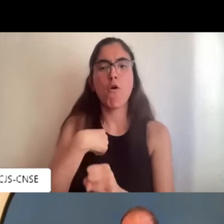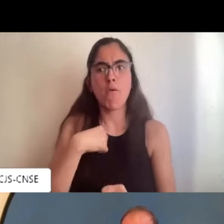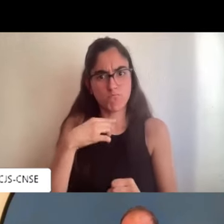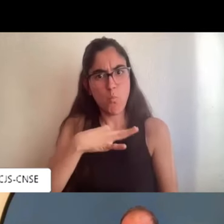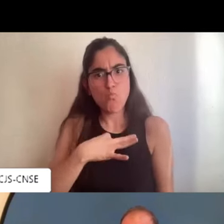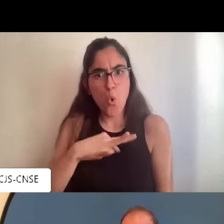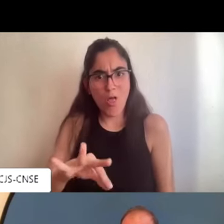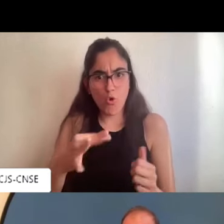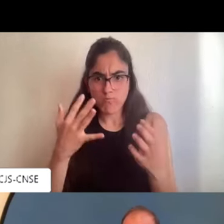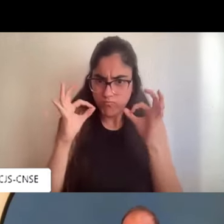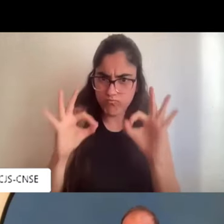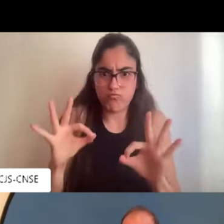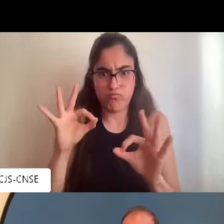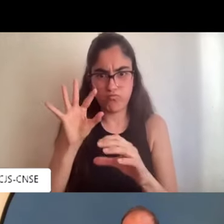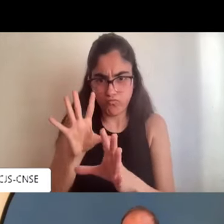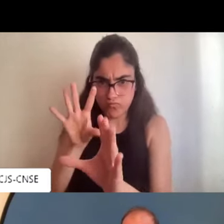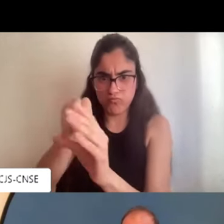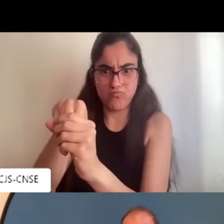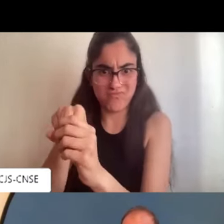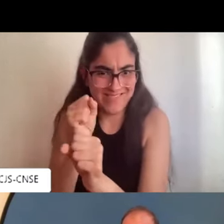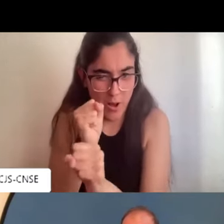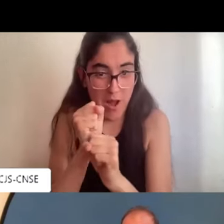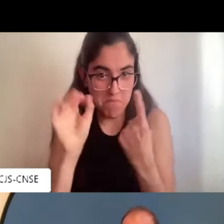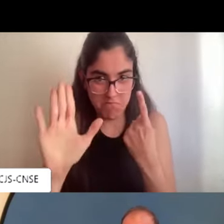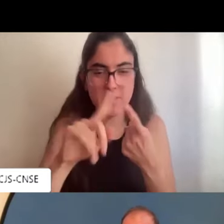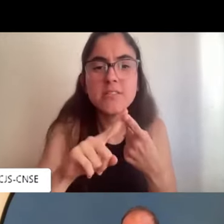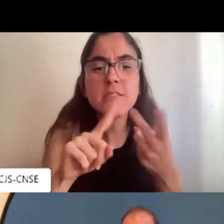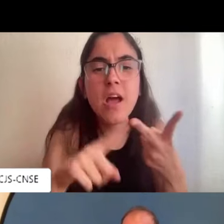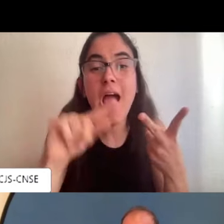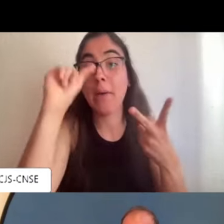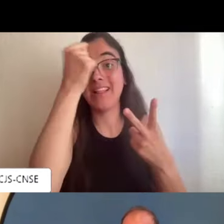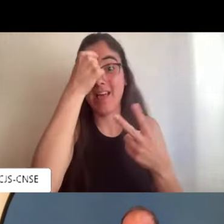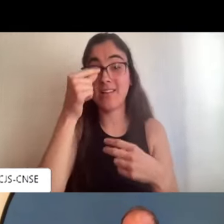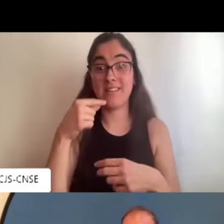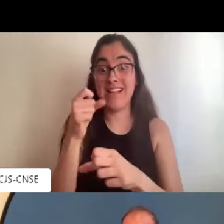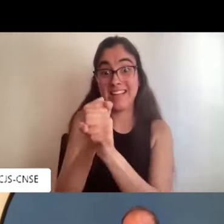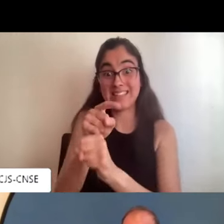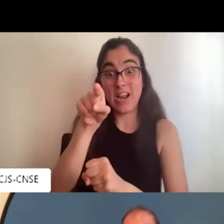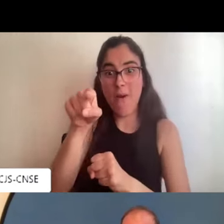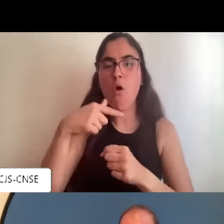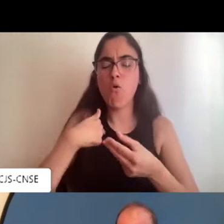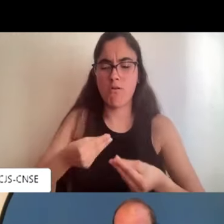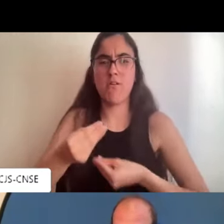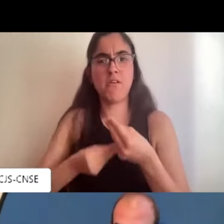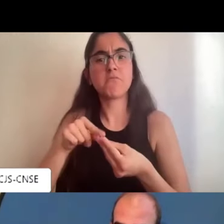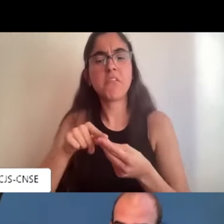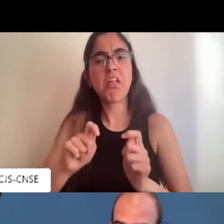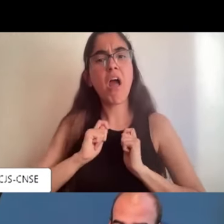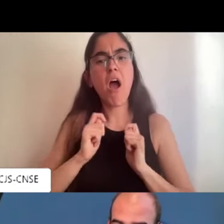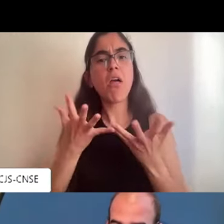Yo creo que en relación a un trabajo son las cosas que yo puedo hacer dentro de mi trabajo. Las habilidades